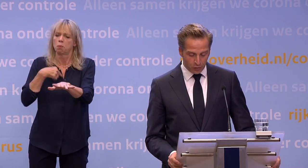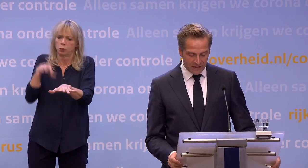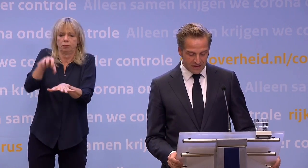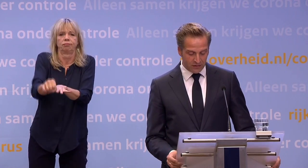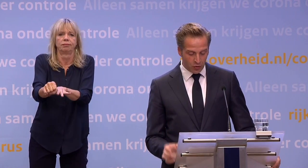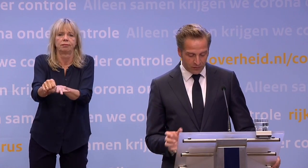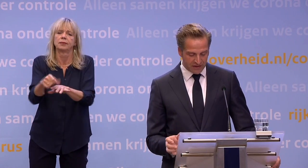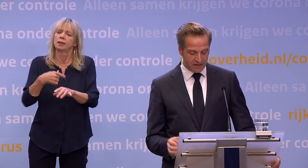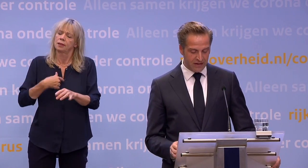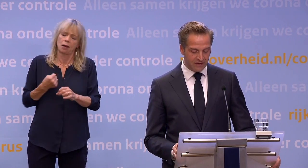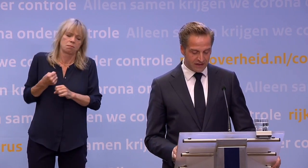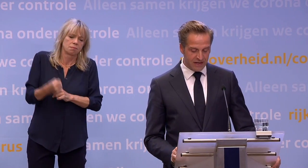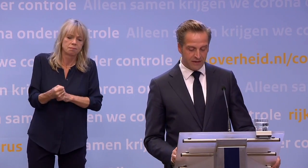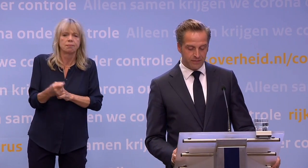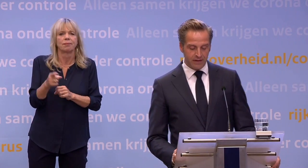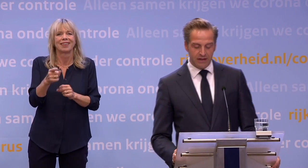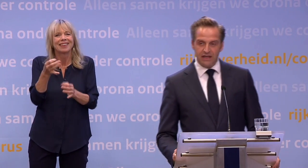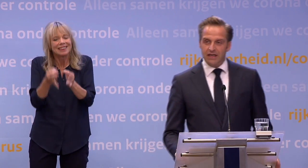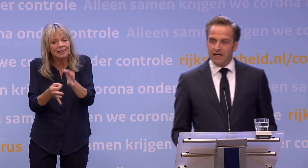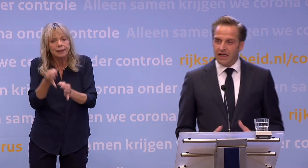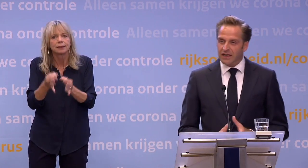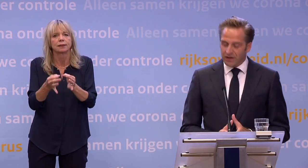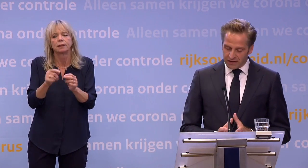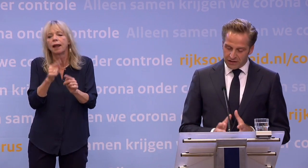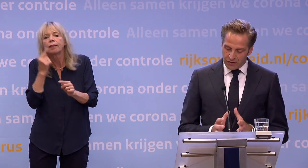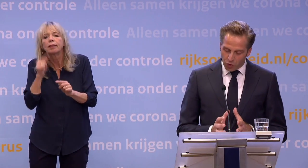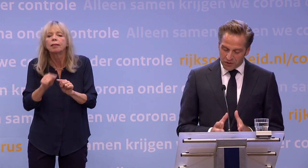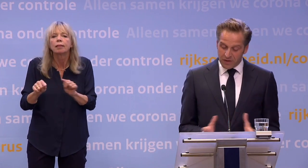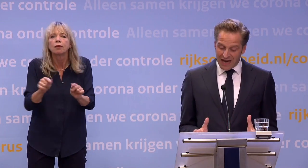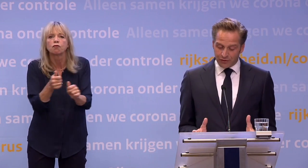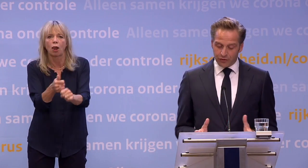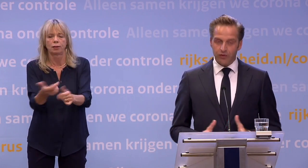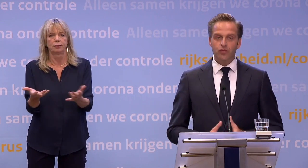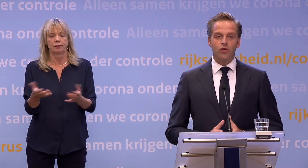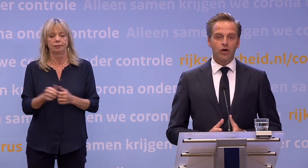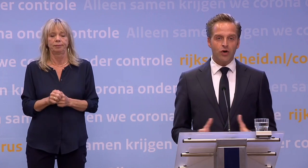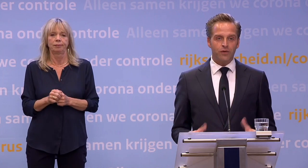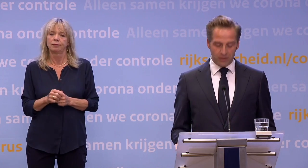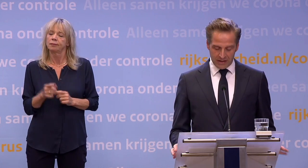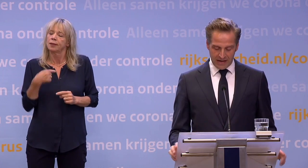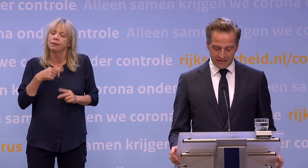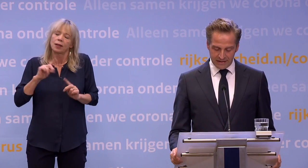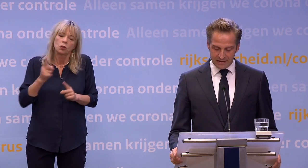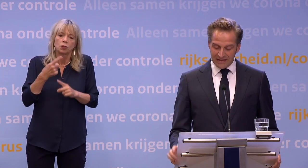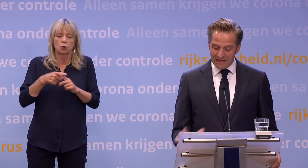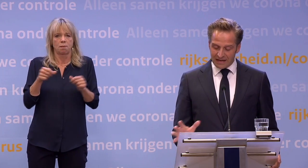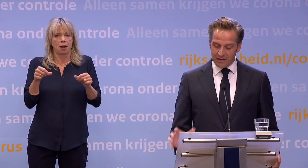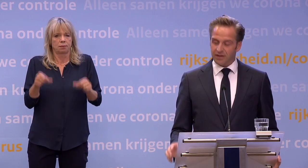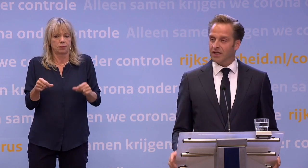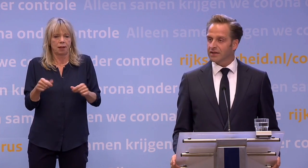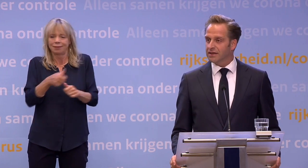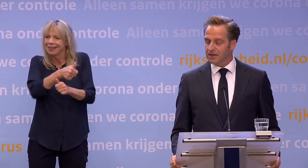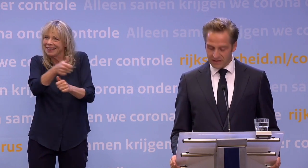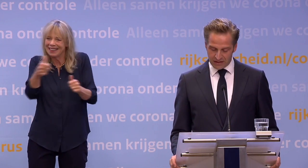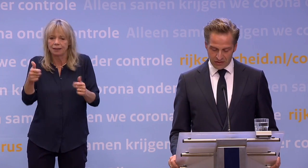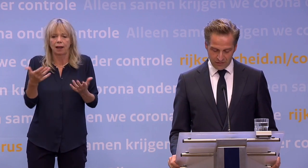blijven we volop inzetten op testen en traceren. En ik wil nogmaals benadrukken hoe ongelooflijk belangrijk het is... ...dat iedereen